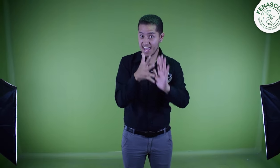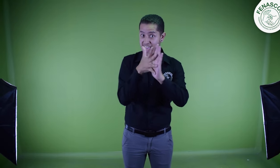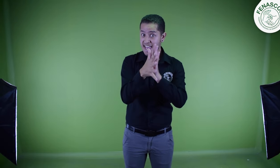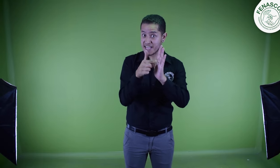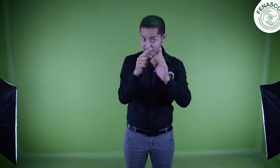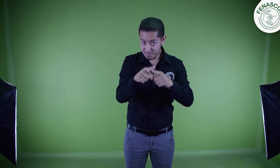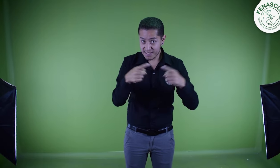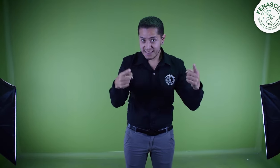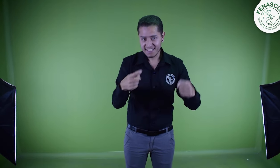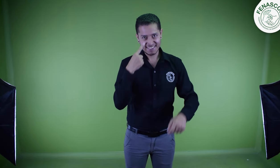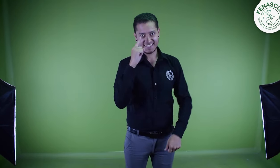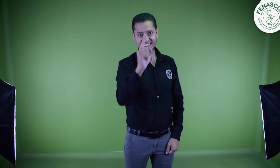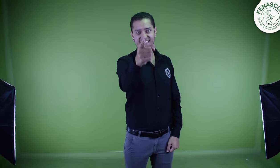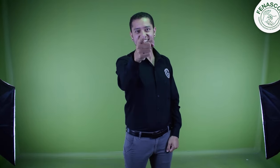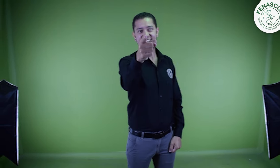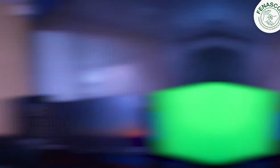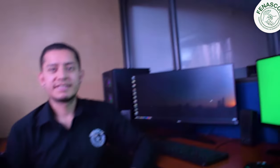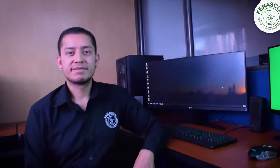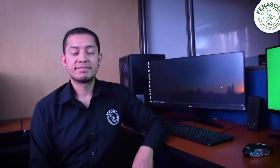Entonces, esta información te interesa.